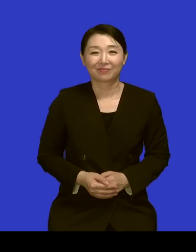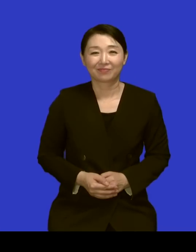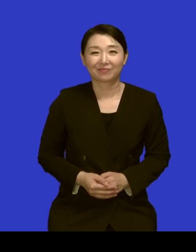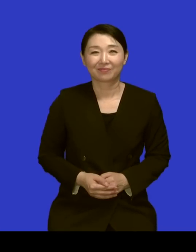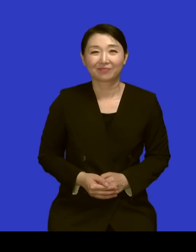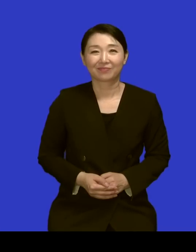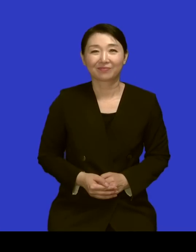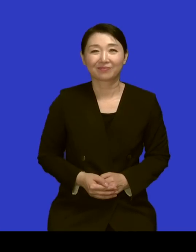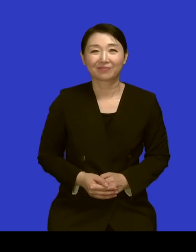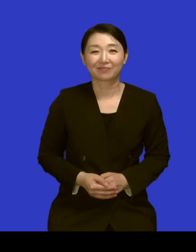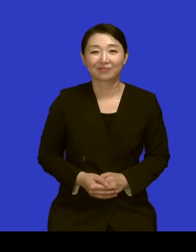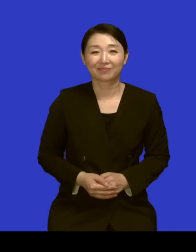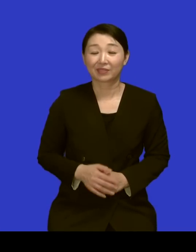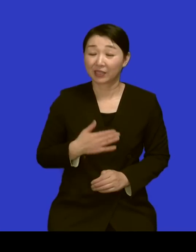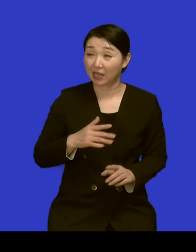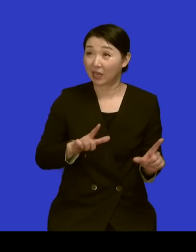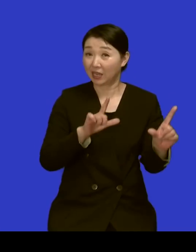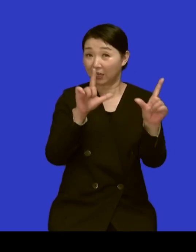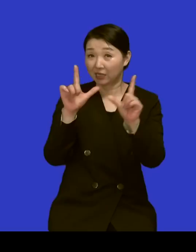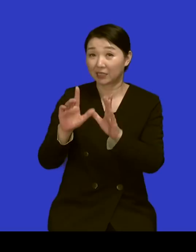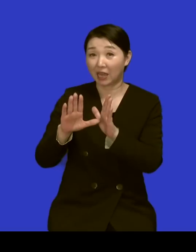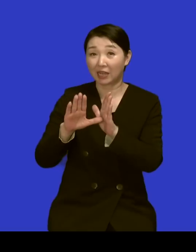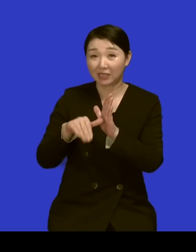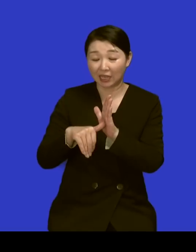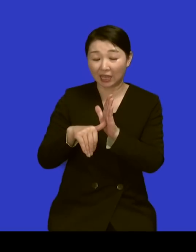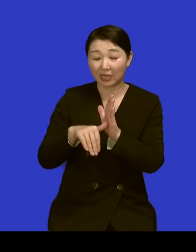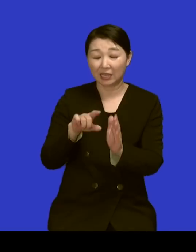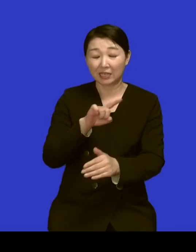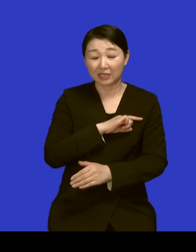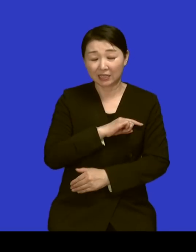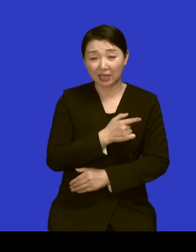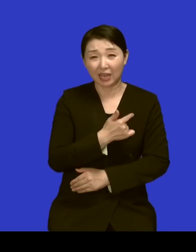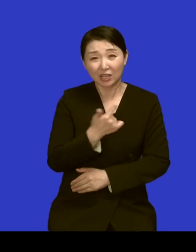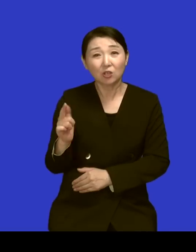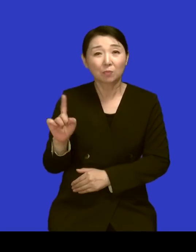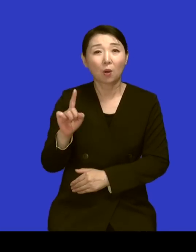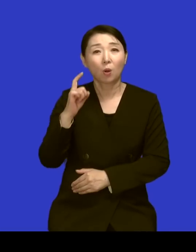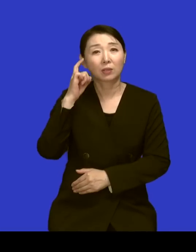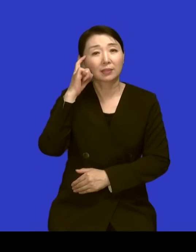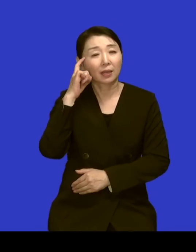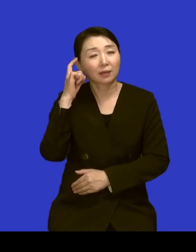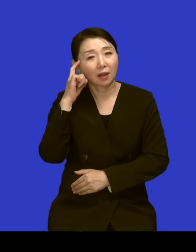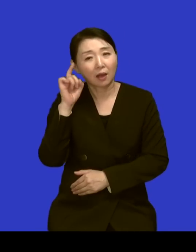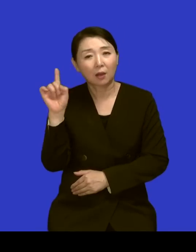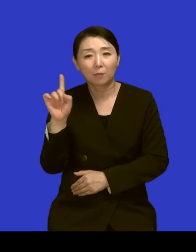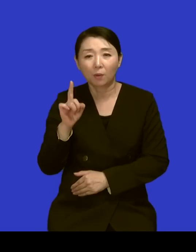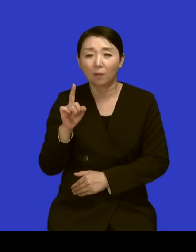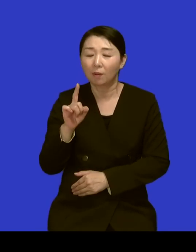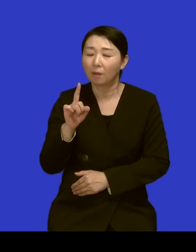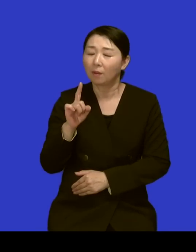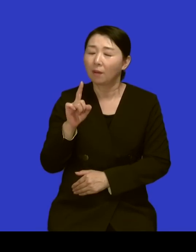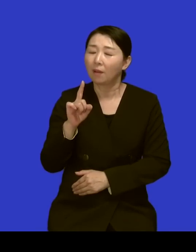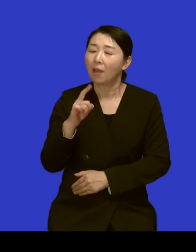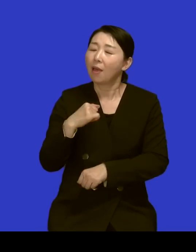살면서 그래서 가장 큰 게 생각을 어떻게 그 만드느냐 네 그래서